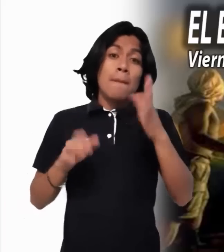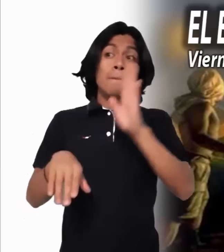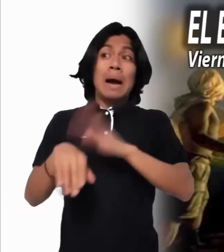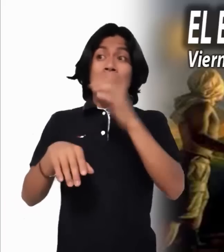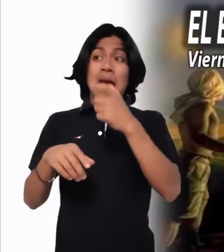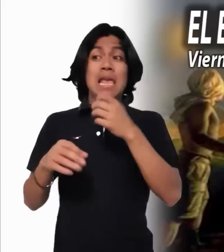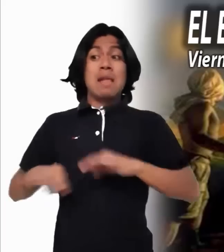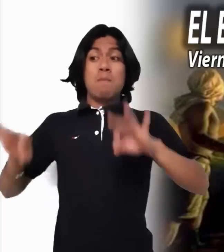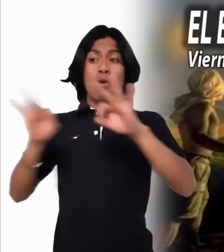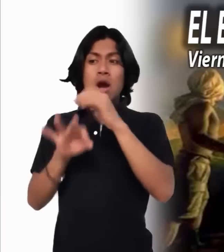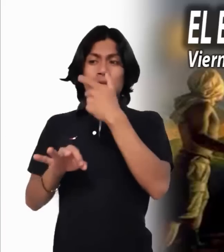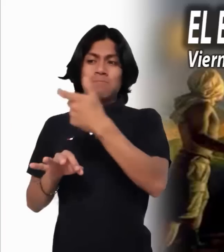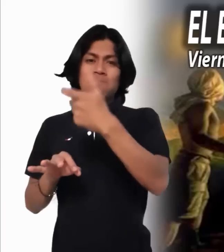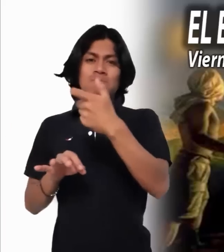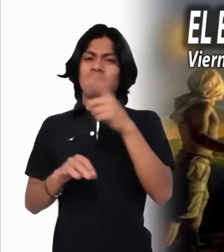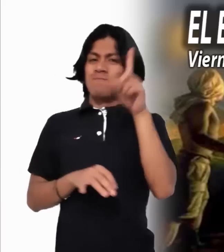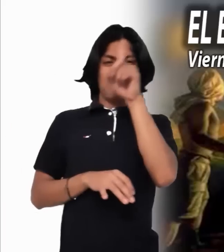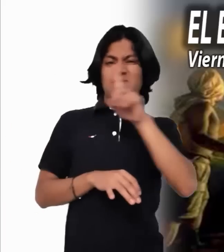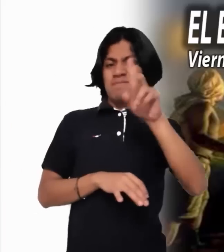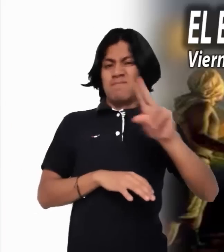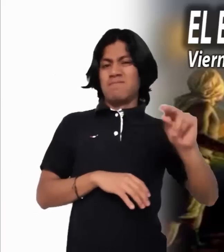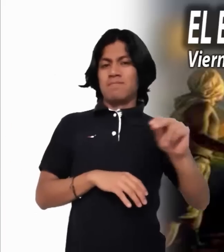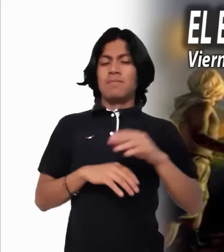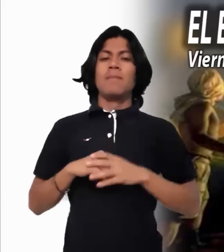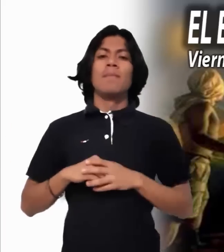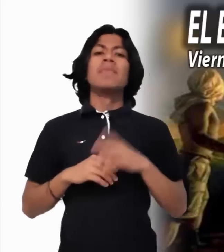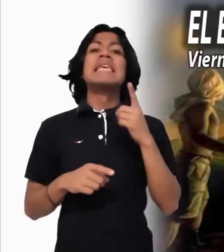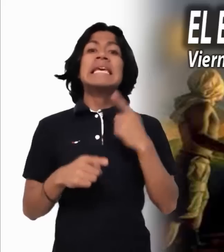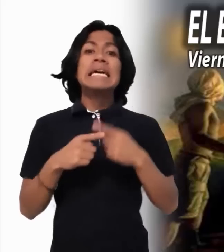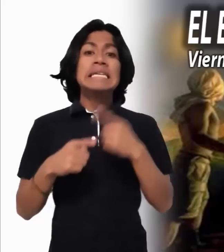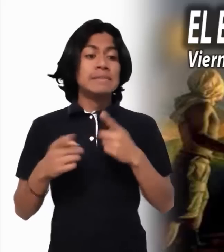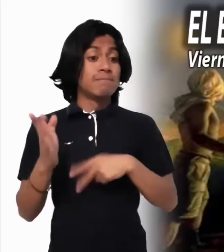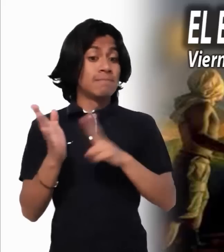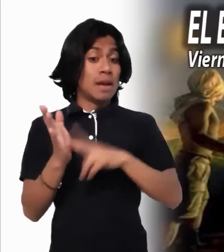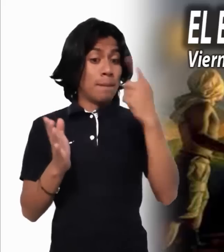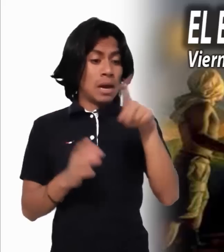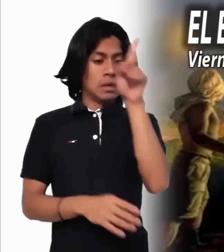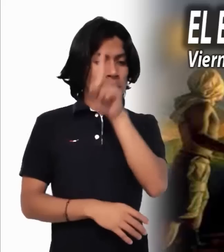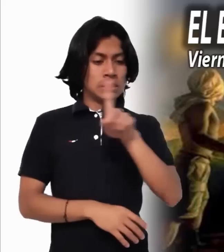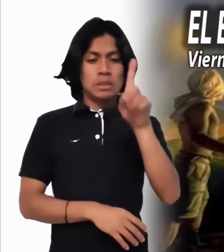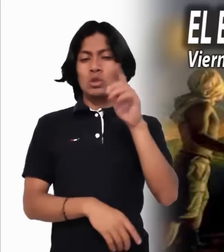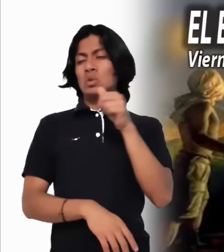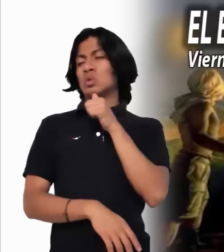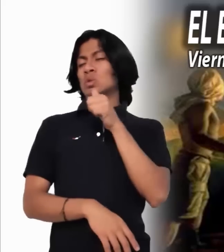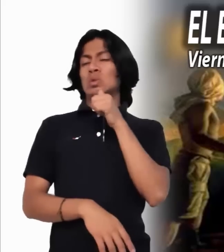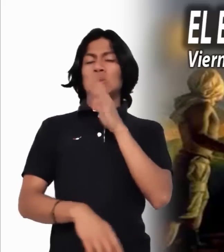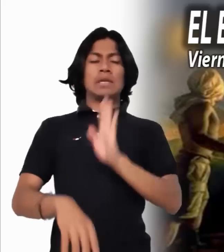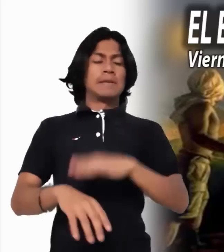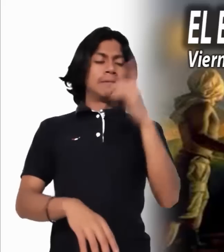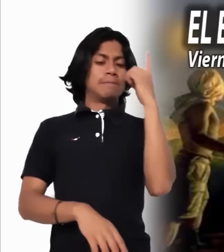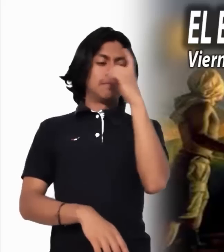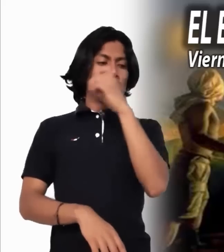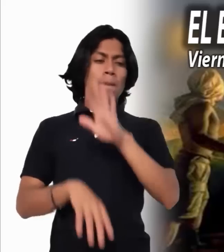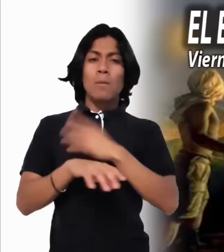dar un consejo, todavía más difícil, porque tendríamos que ponernos en los zapatos del otro,